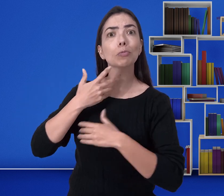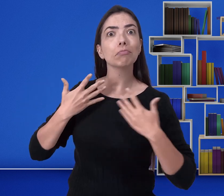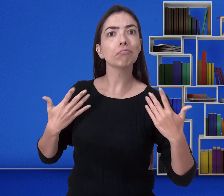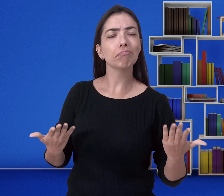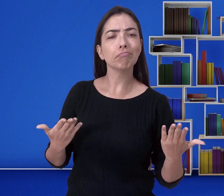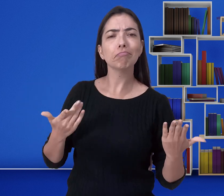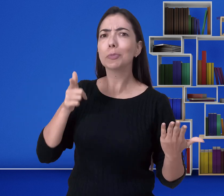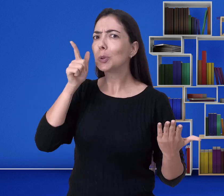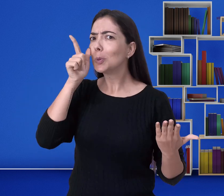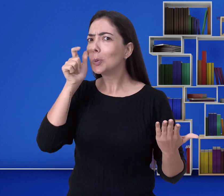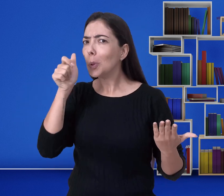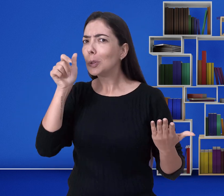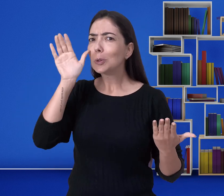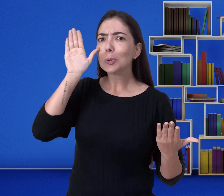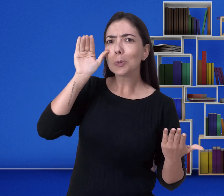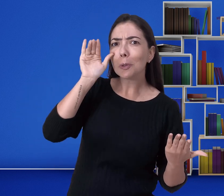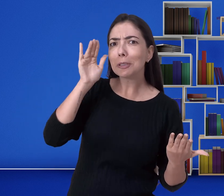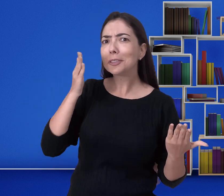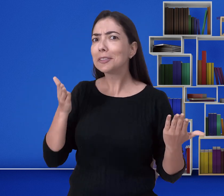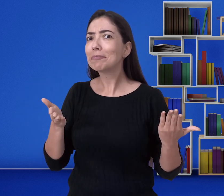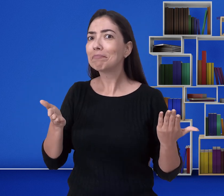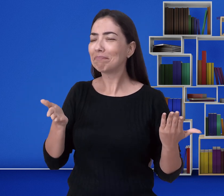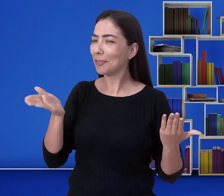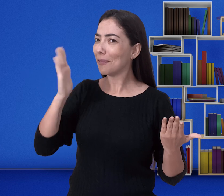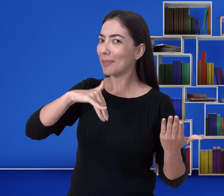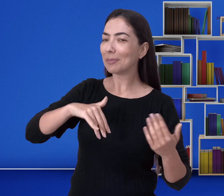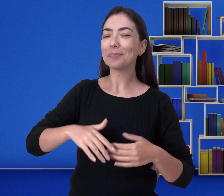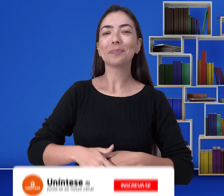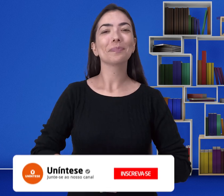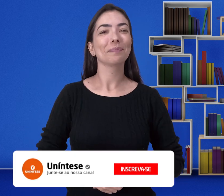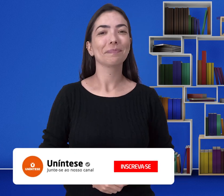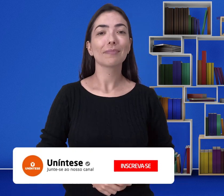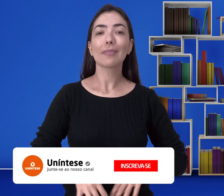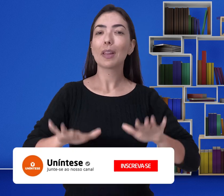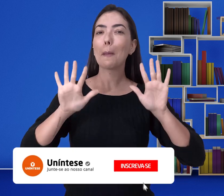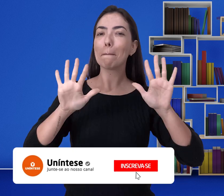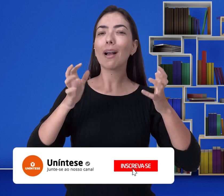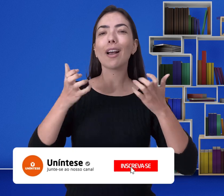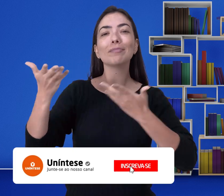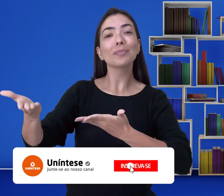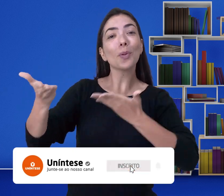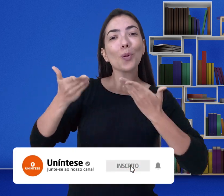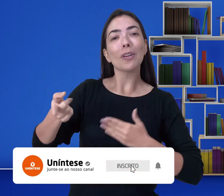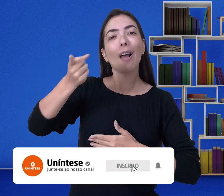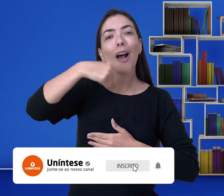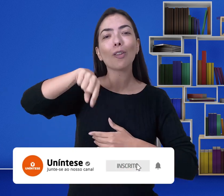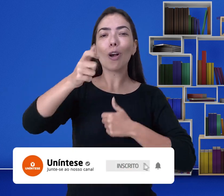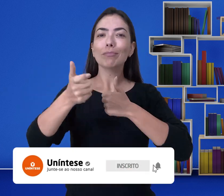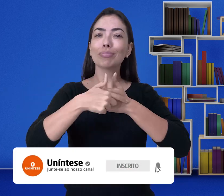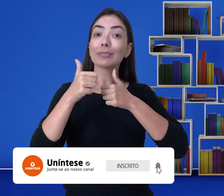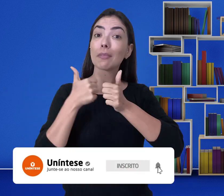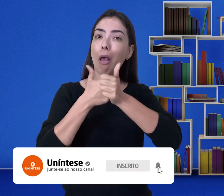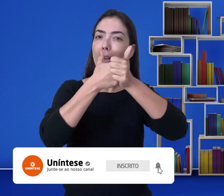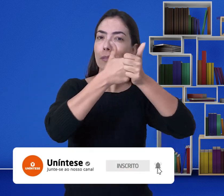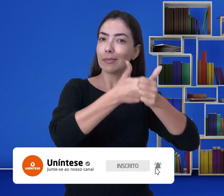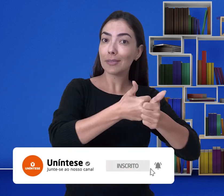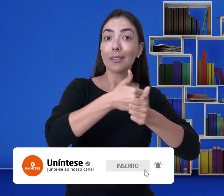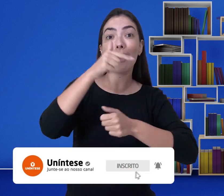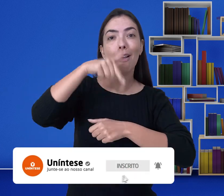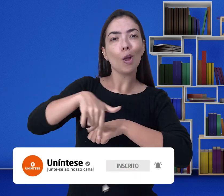trabalho. É um tema muito interessante e curioso. Vamos lá! Mas antes, curtam esse vídeo